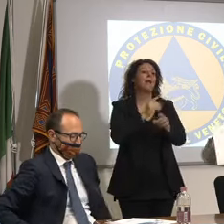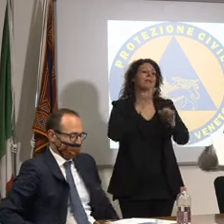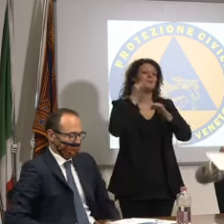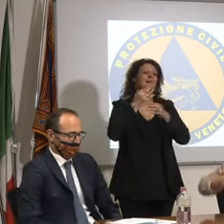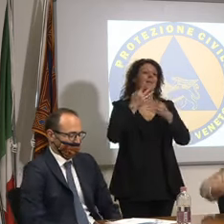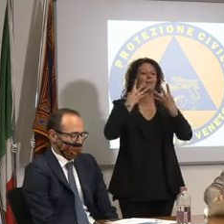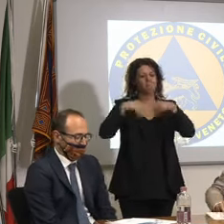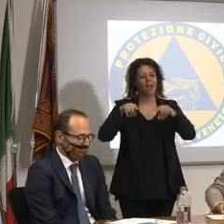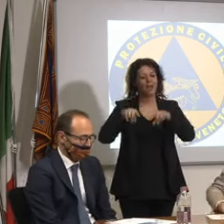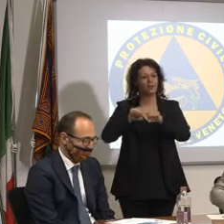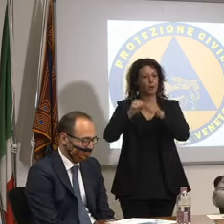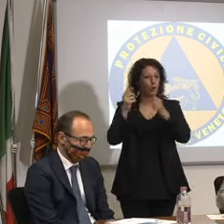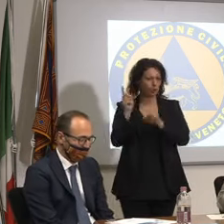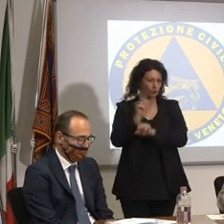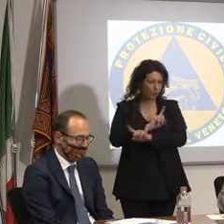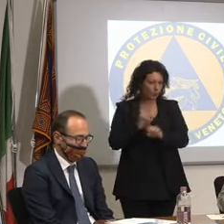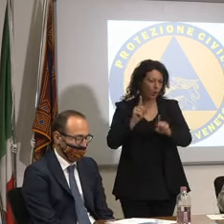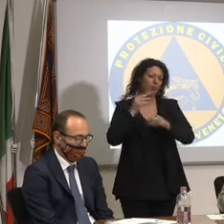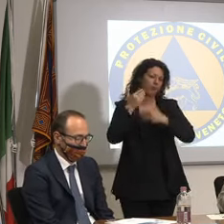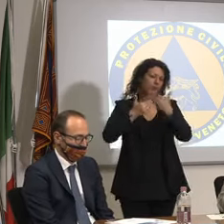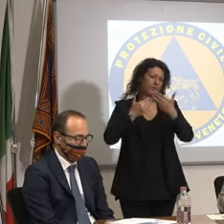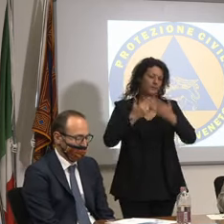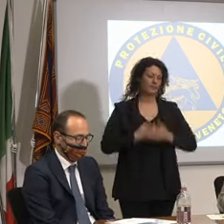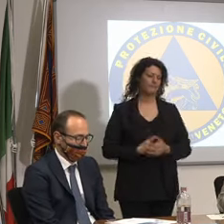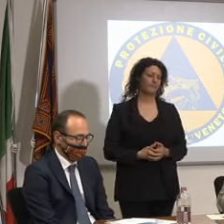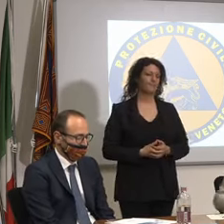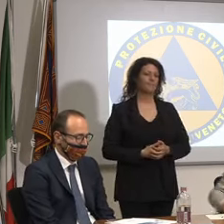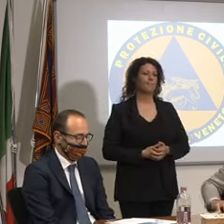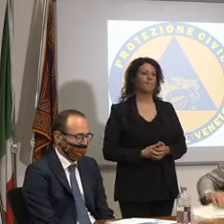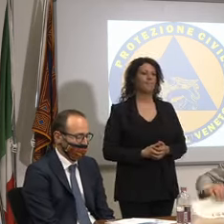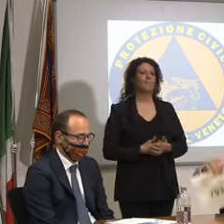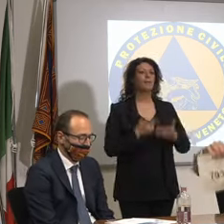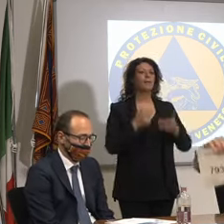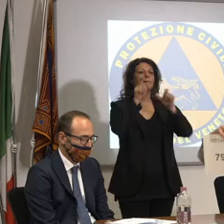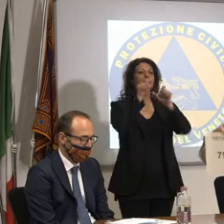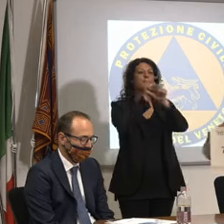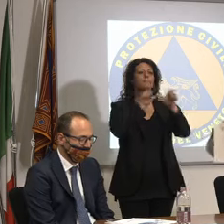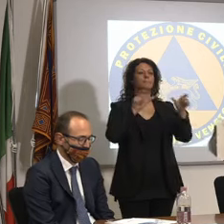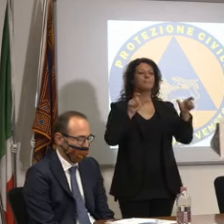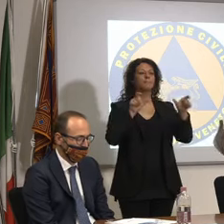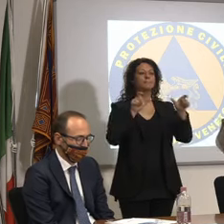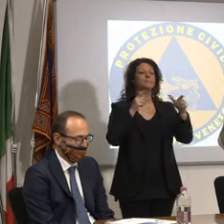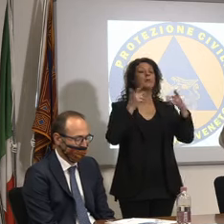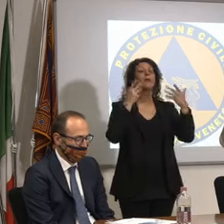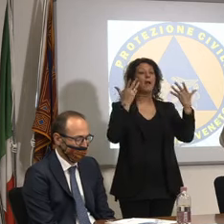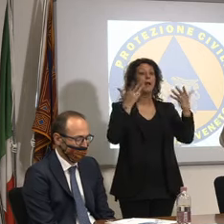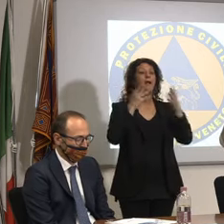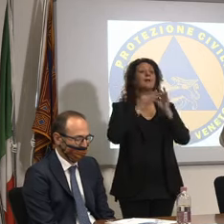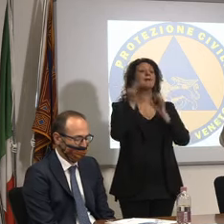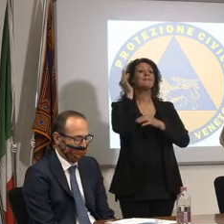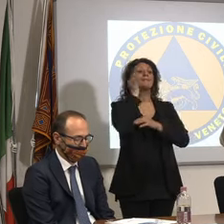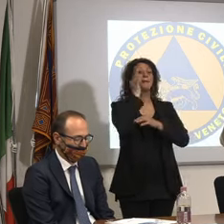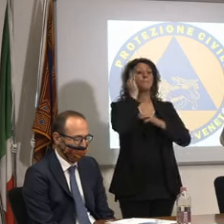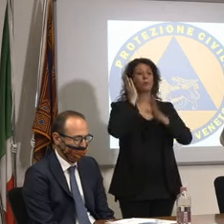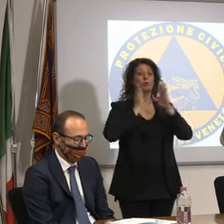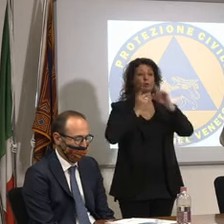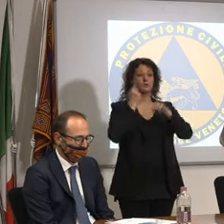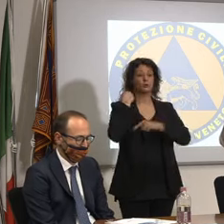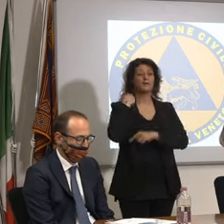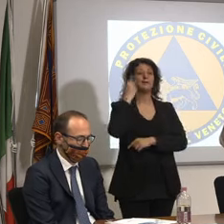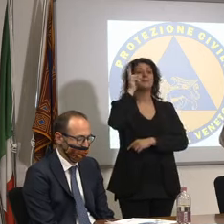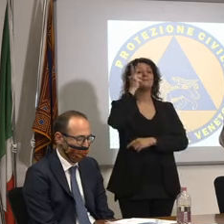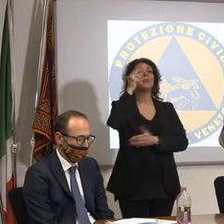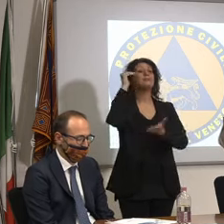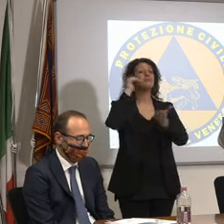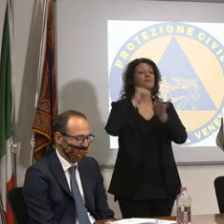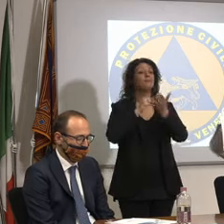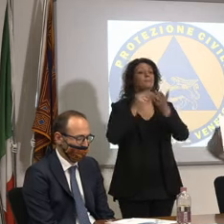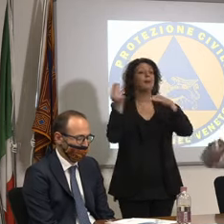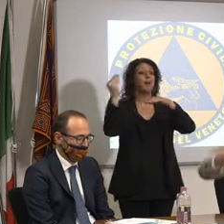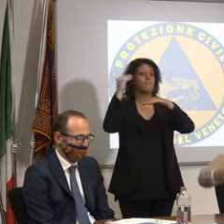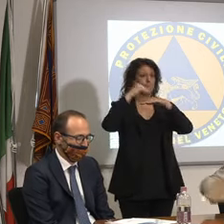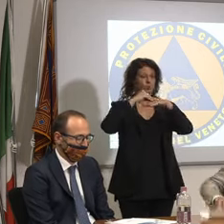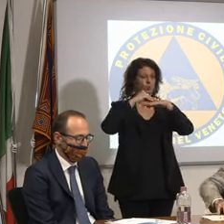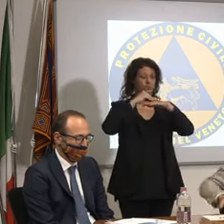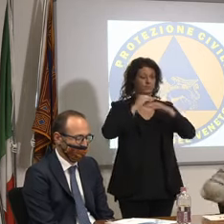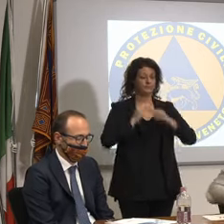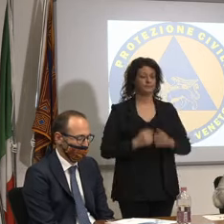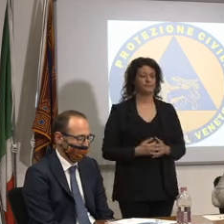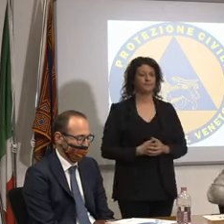o quant'altro il numero dei positivi avessi i tamponi sono 13 mila 134 in più rispetto a ieri